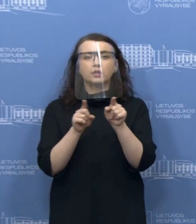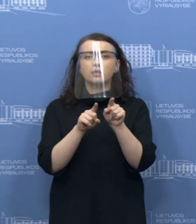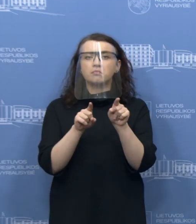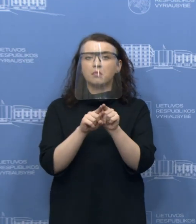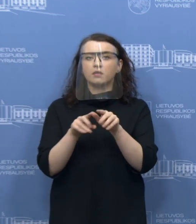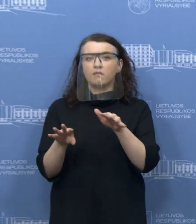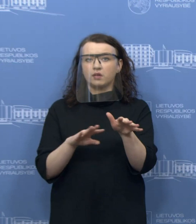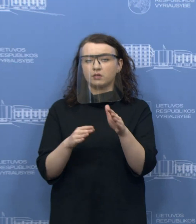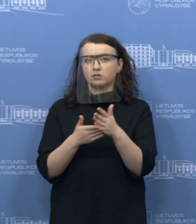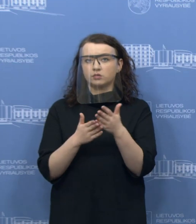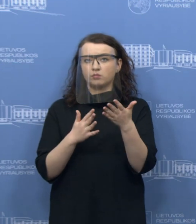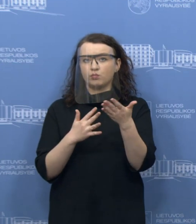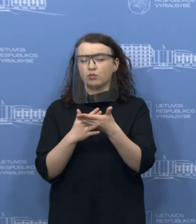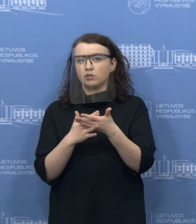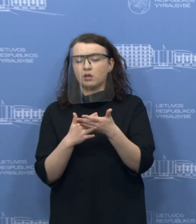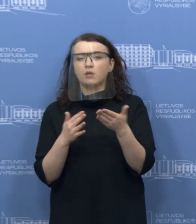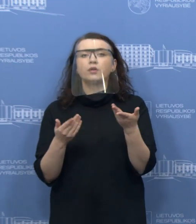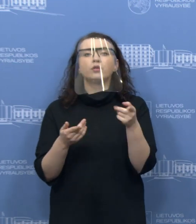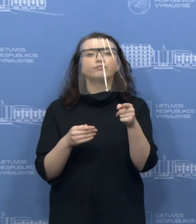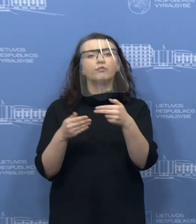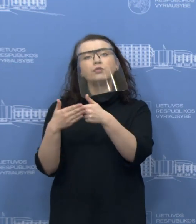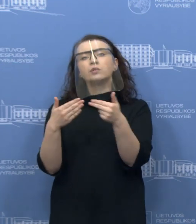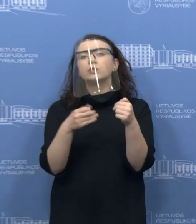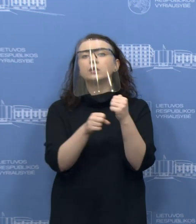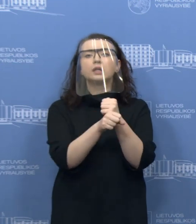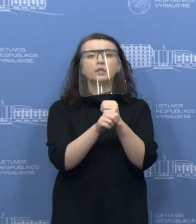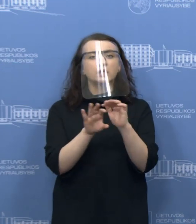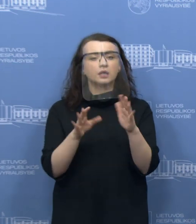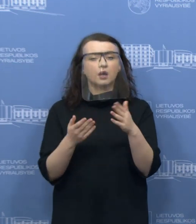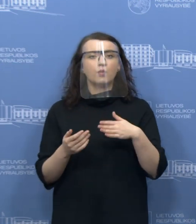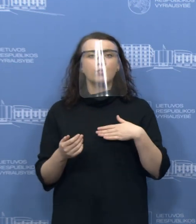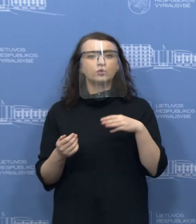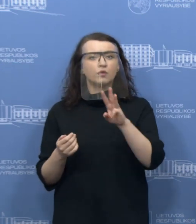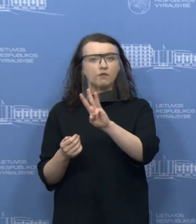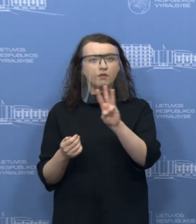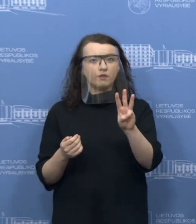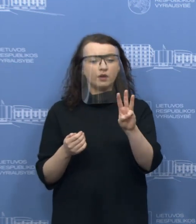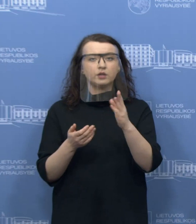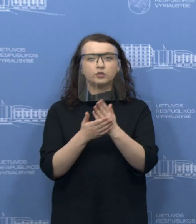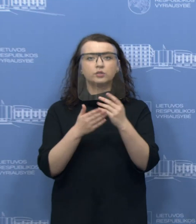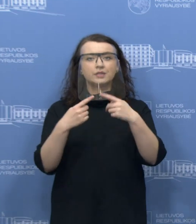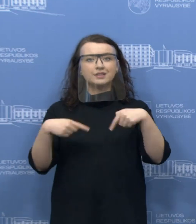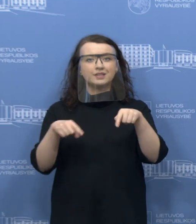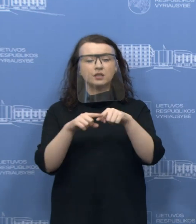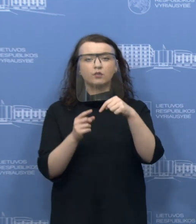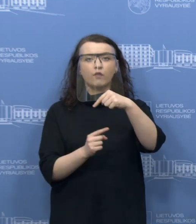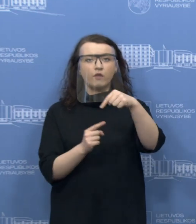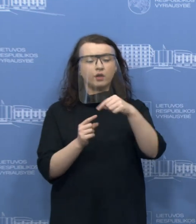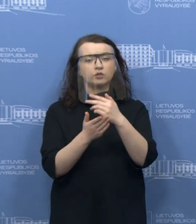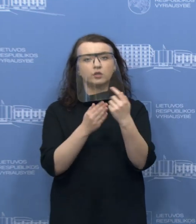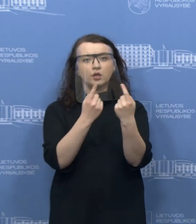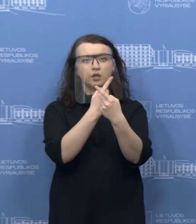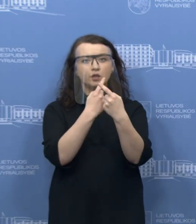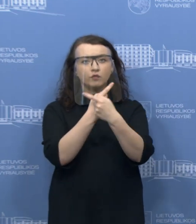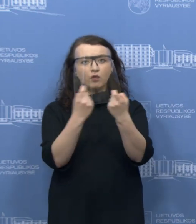dalinai paralizuota. Ką joms daryti? Mūsų puslapyje skiltie verslas yra paskelbta informacija